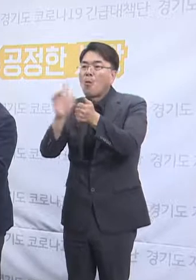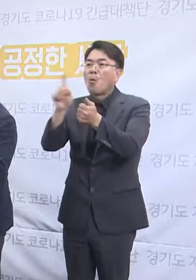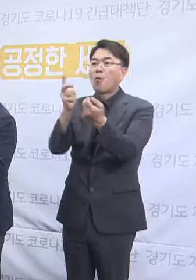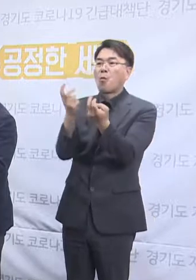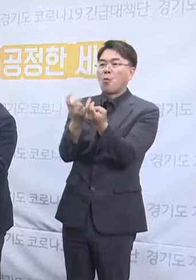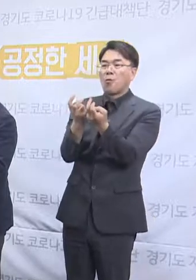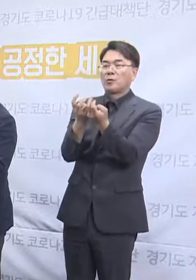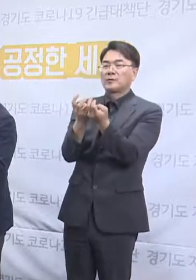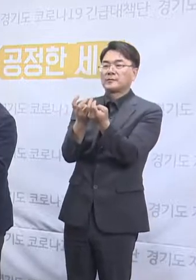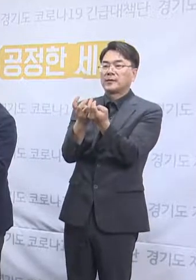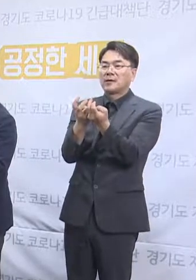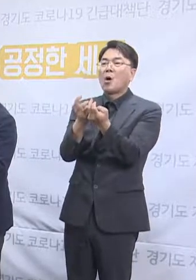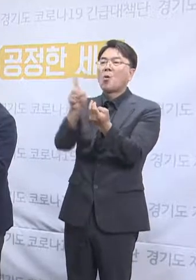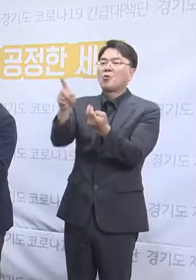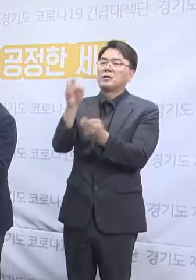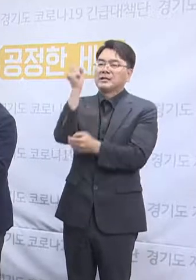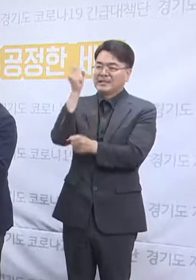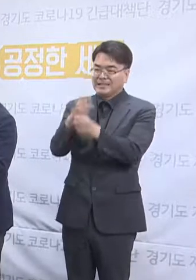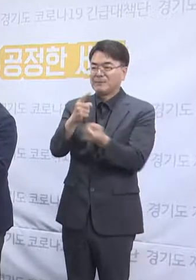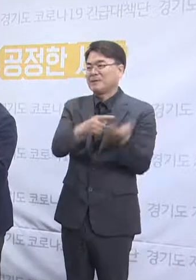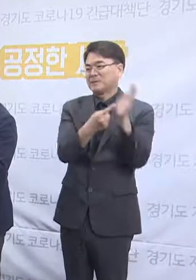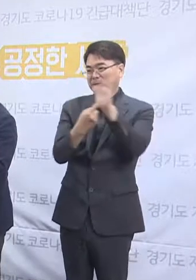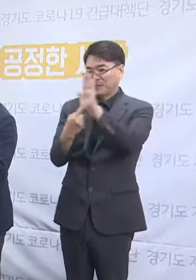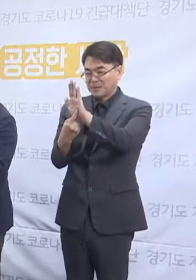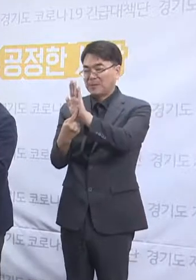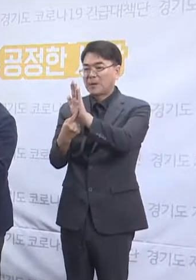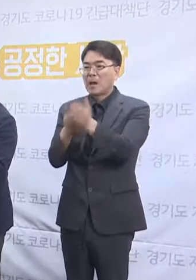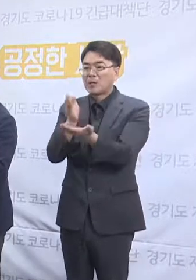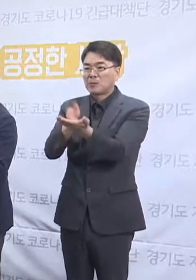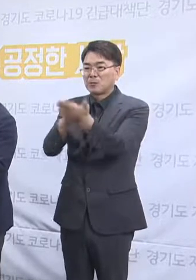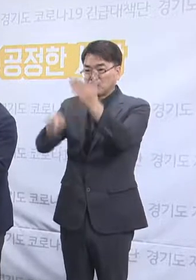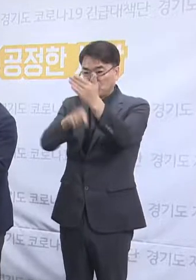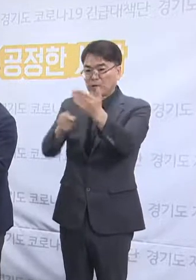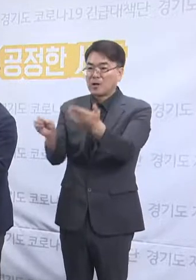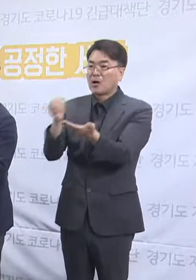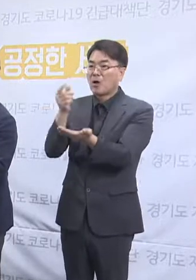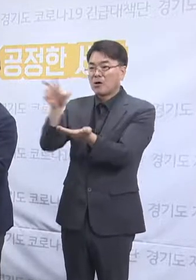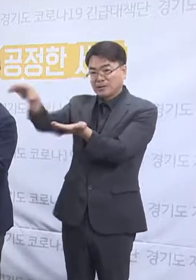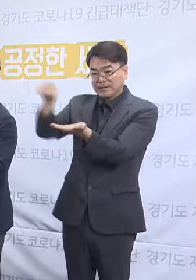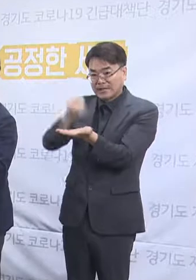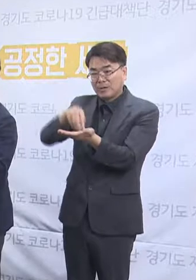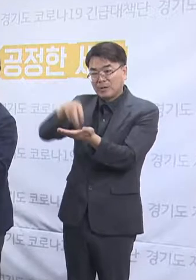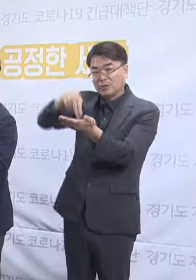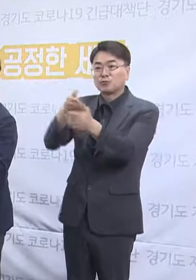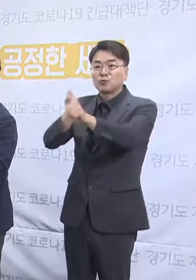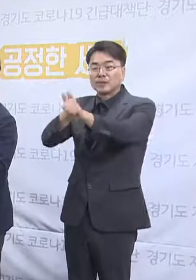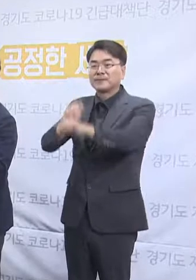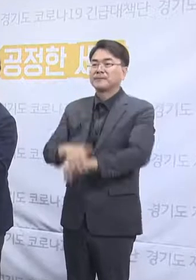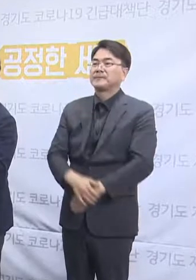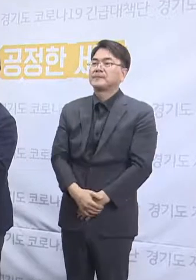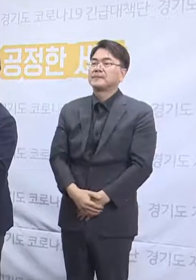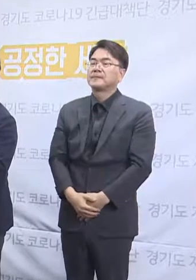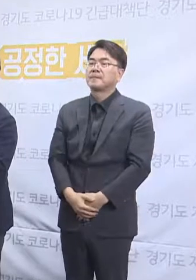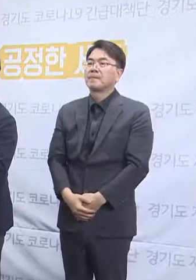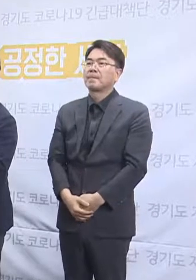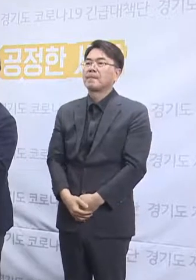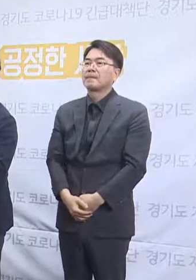나와 있는 것으로 판단되어 답변을 생략하도록 하겠습니다. 그리고 진행사항 양해 좀 부탁드리겠습니다.